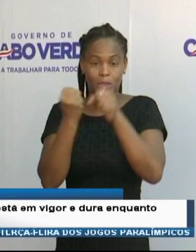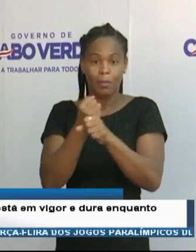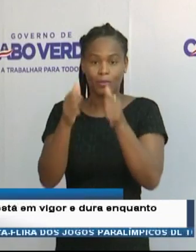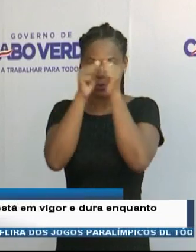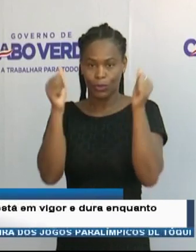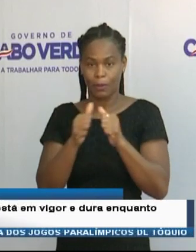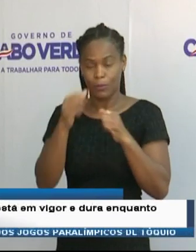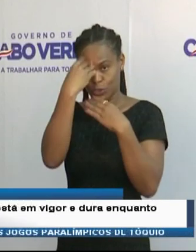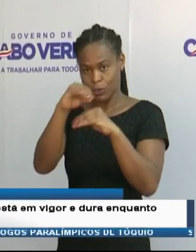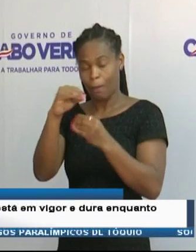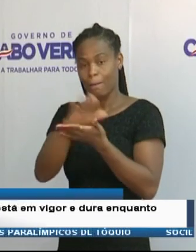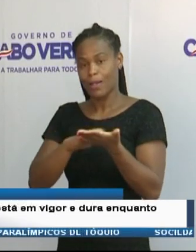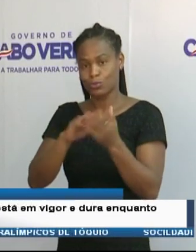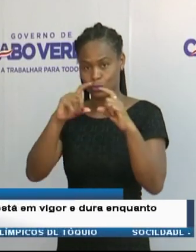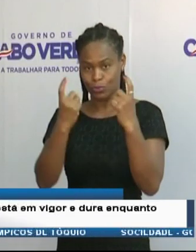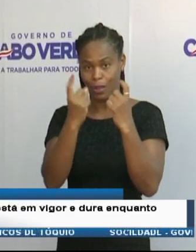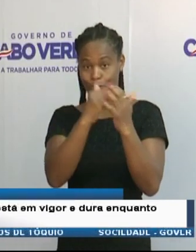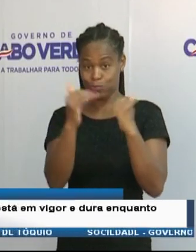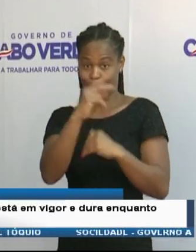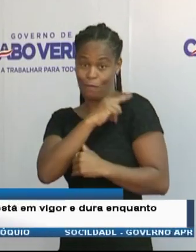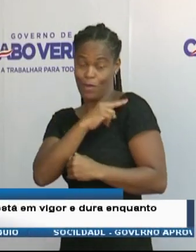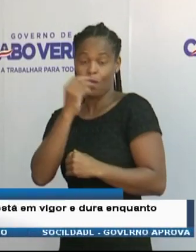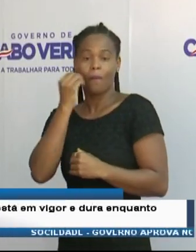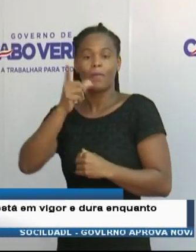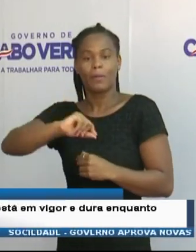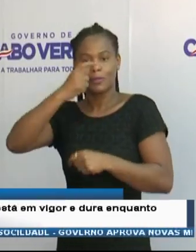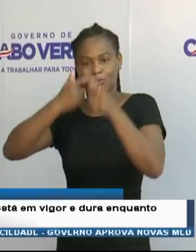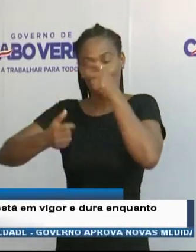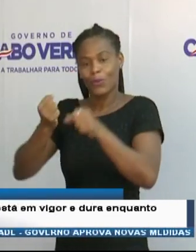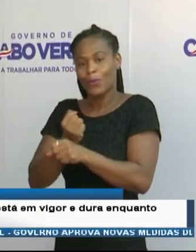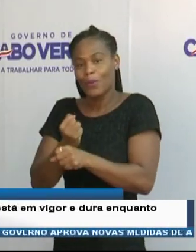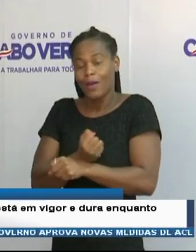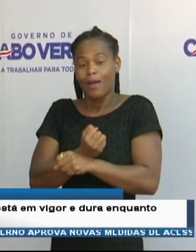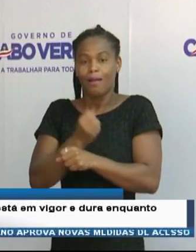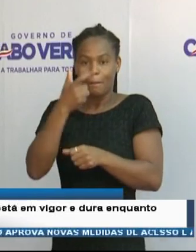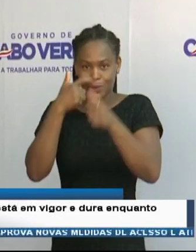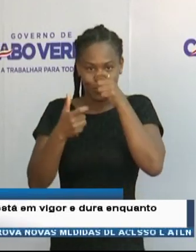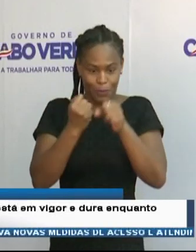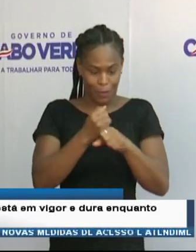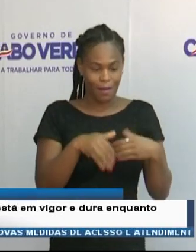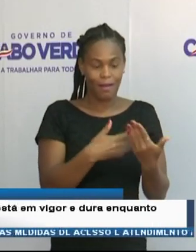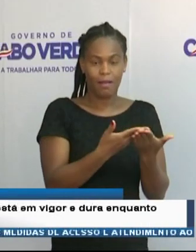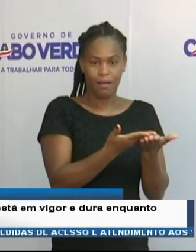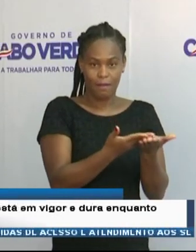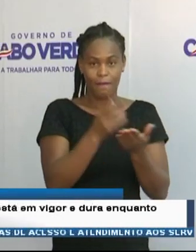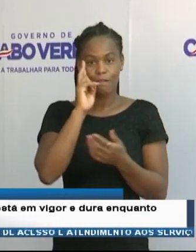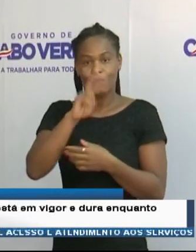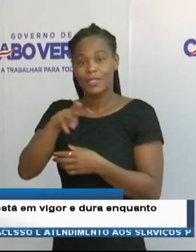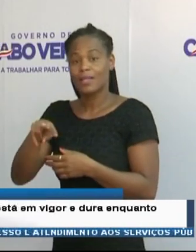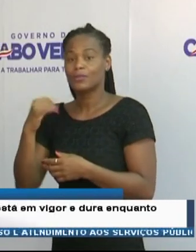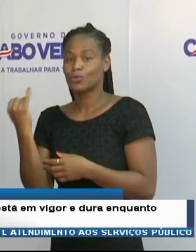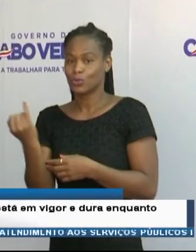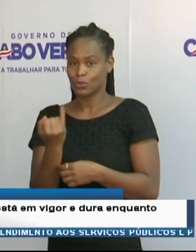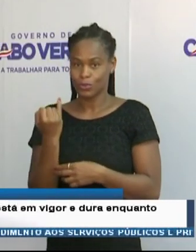ensino básico, secundário e superior, bem assim como aos trabalhadores e prestadores de serviços e visitantes de